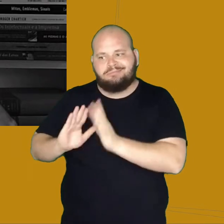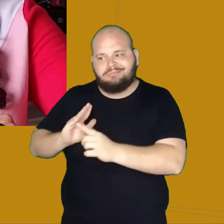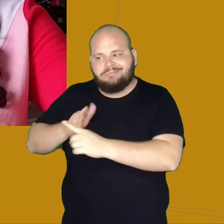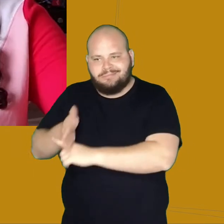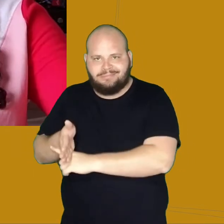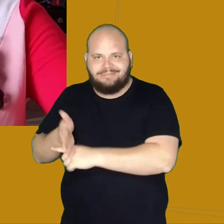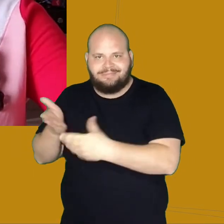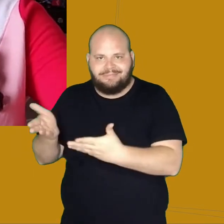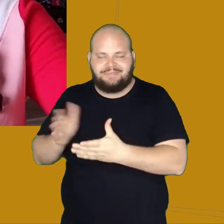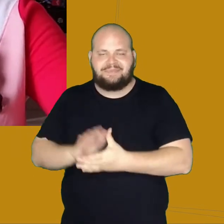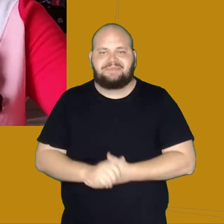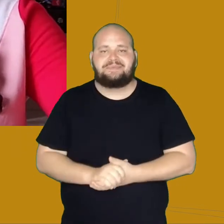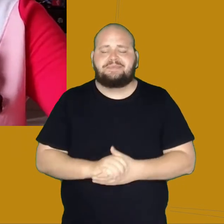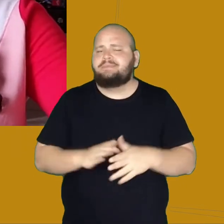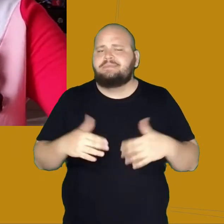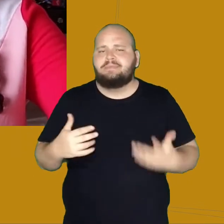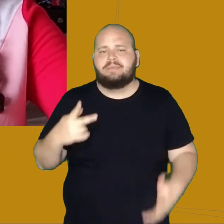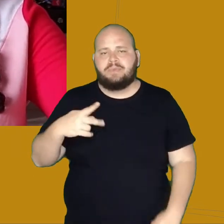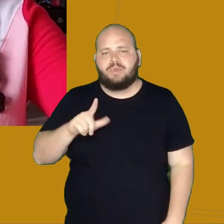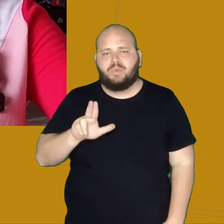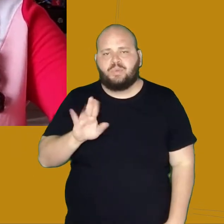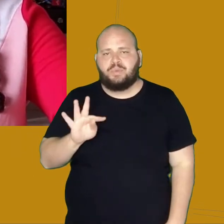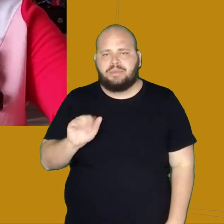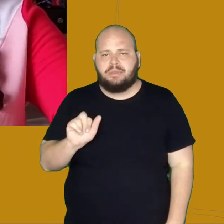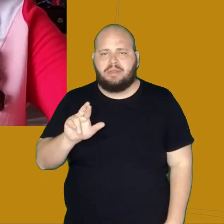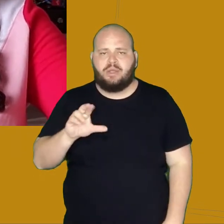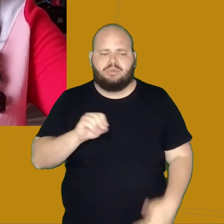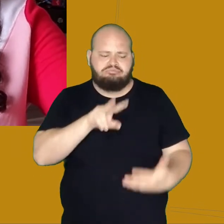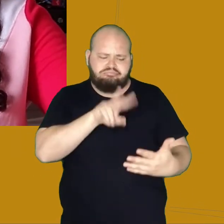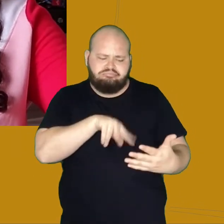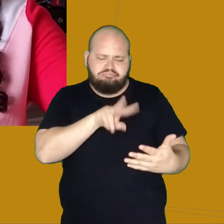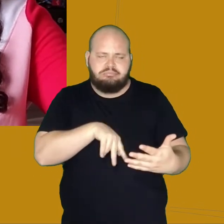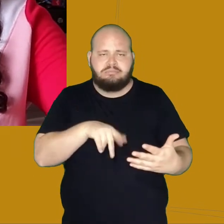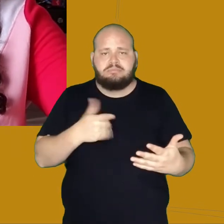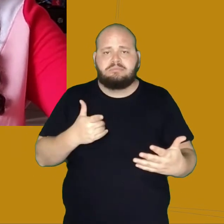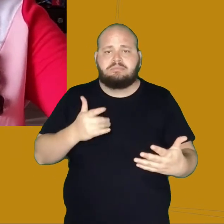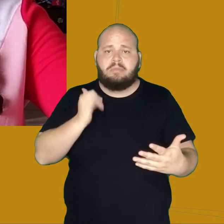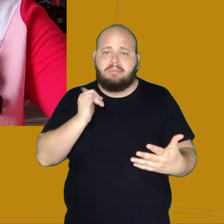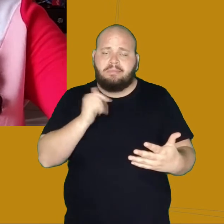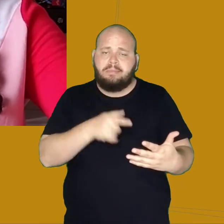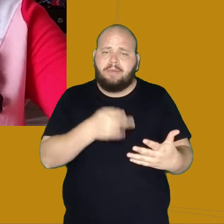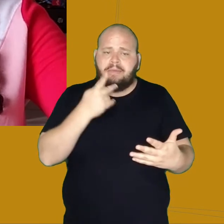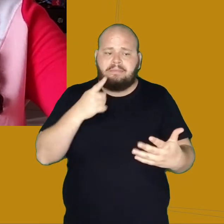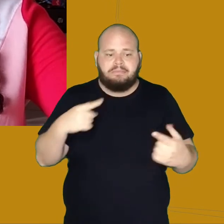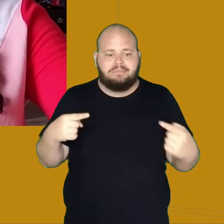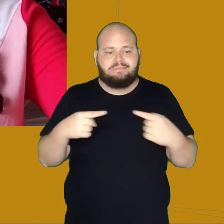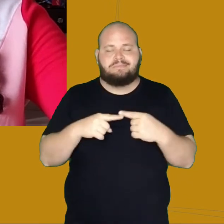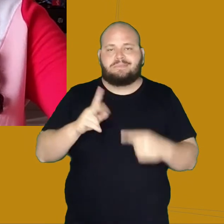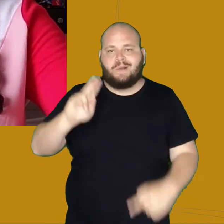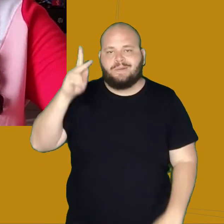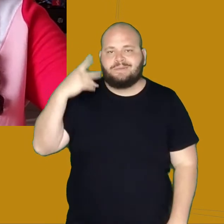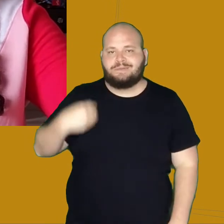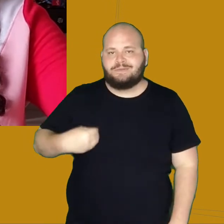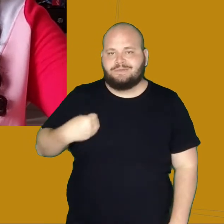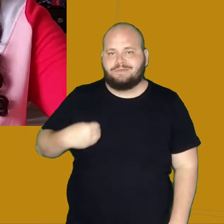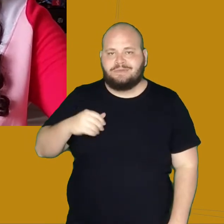Durante a leitura de Plutarco, o Desembargador se deparou com a história da vida de Alcibiades, que foi um militar e um político